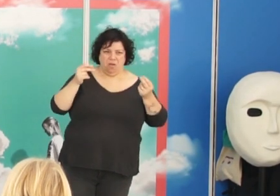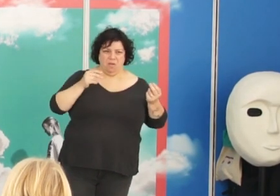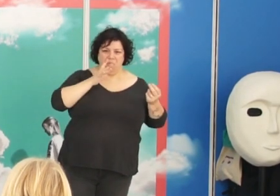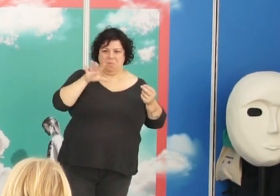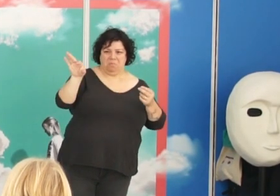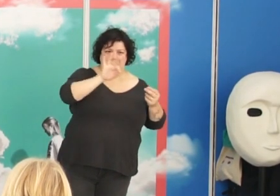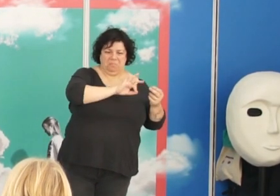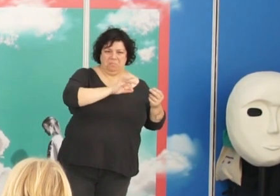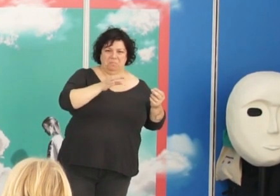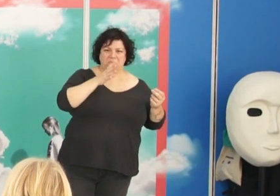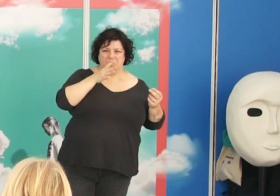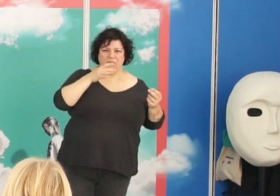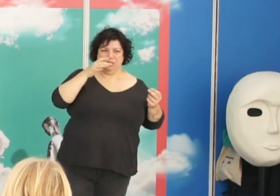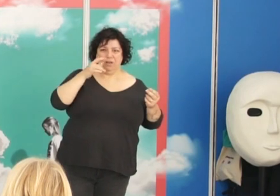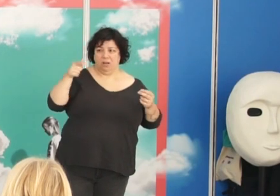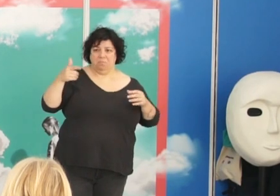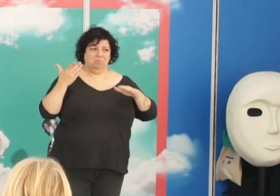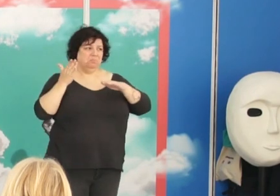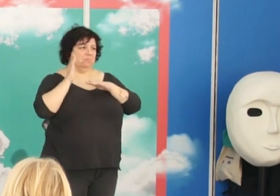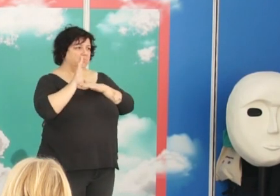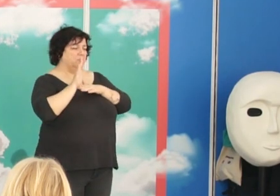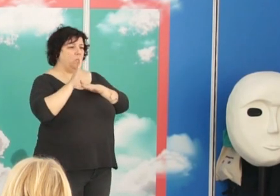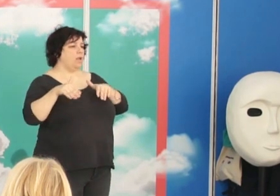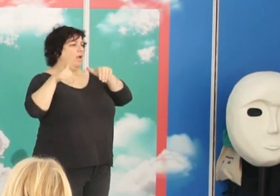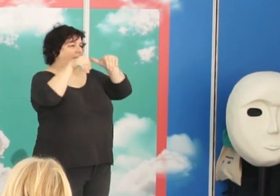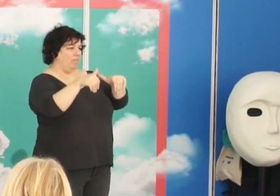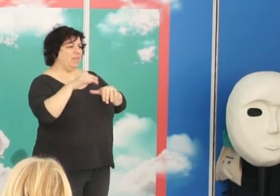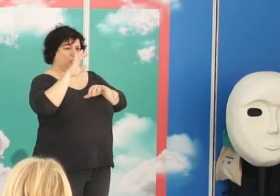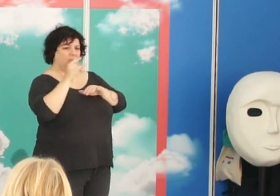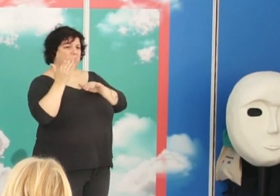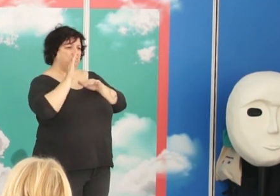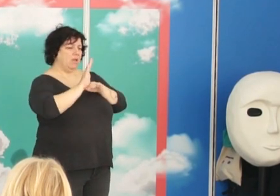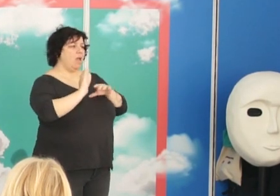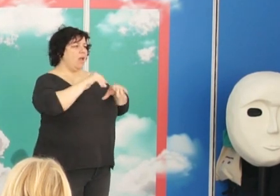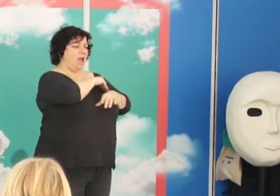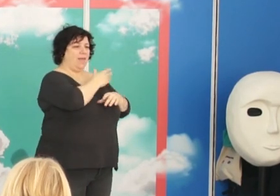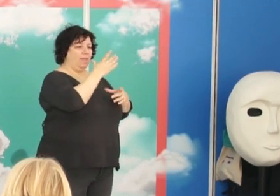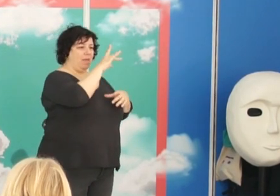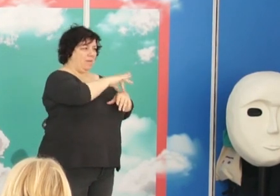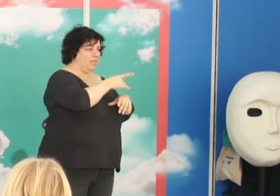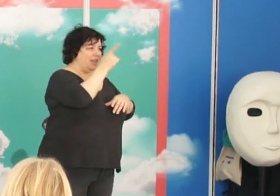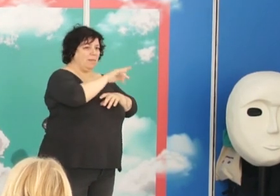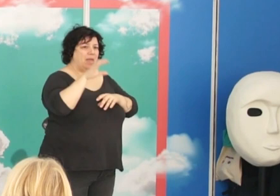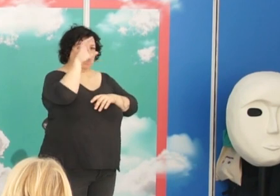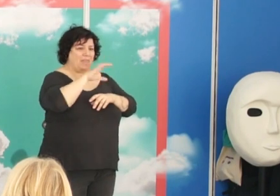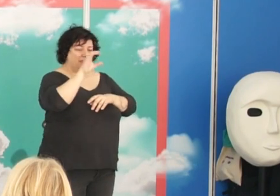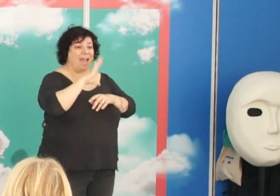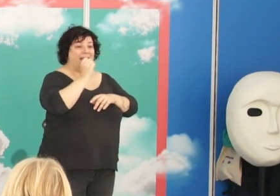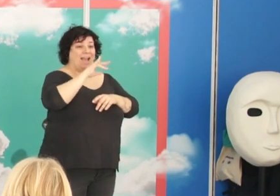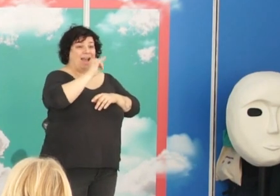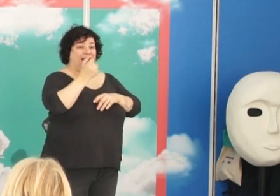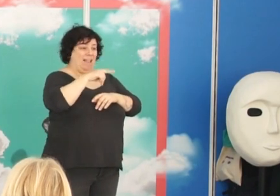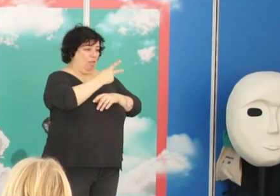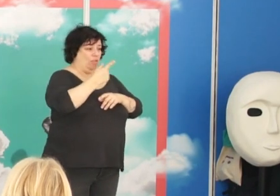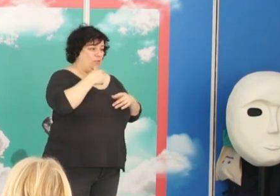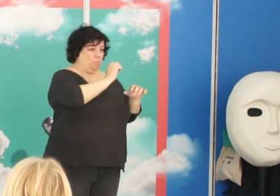porque él se había presentado, o su candidatura fue presentada a la Academia de Medicina y a la Academia de Ciencias donde Cajal también dejaba